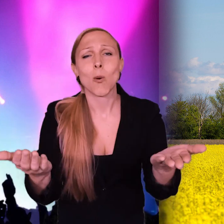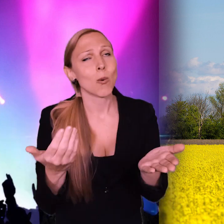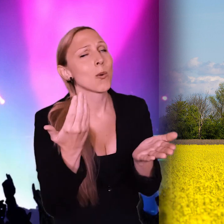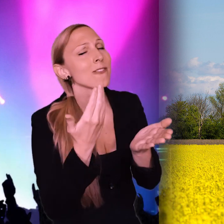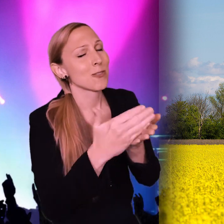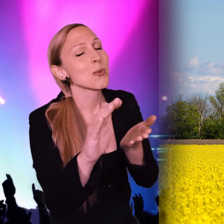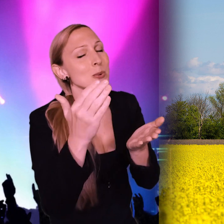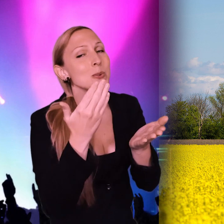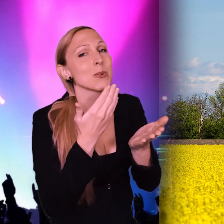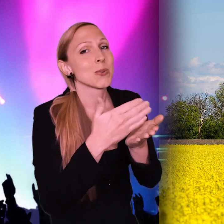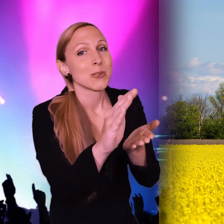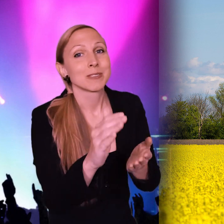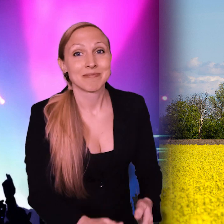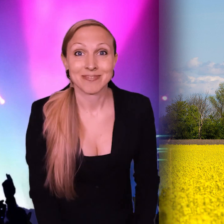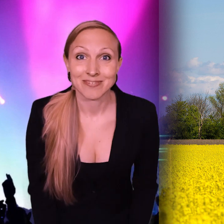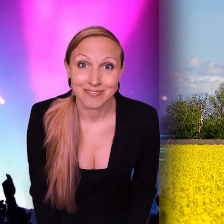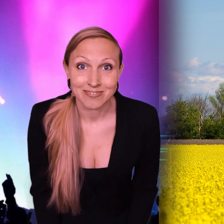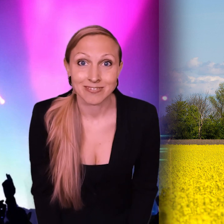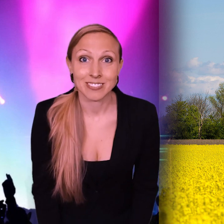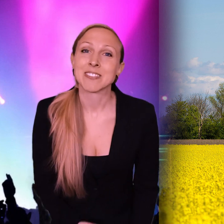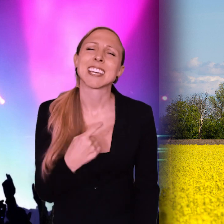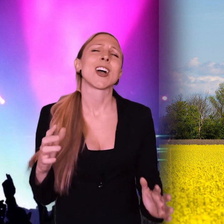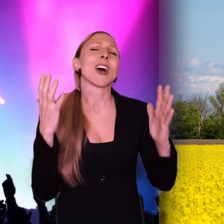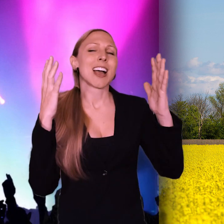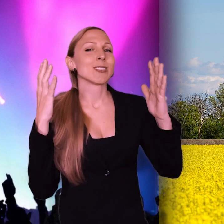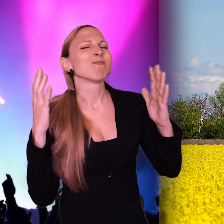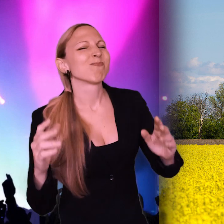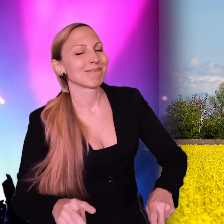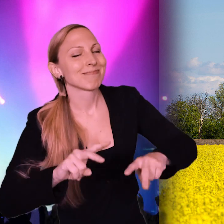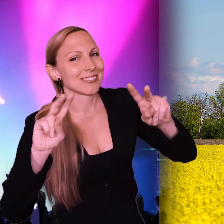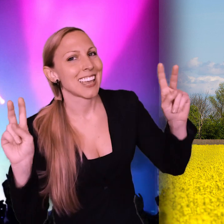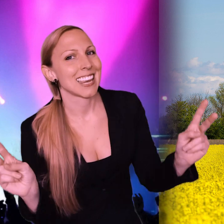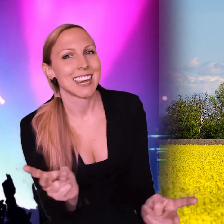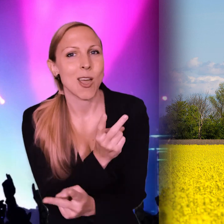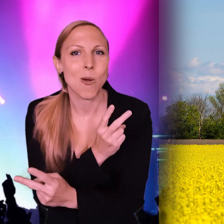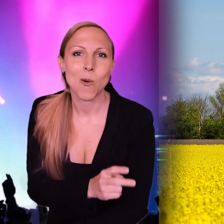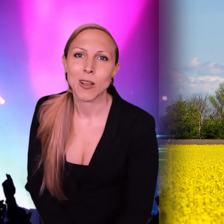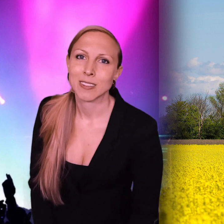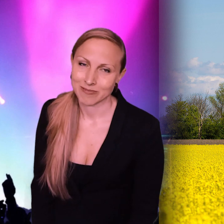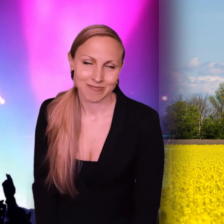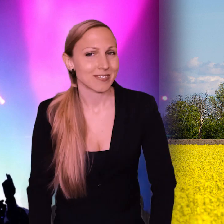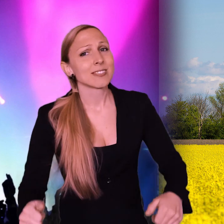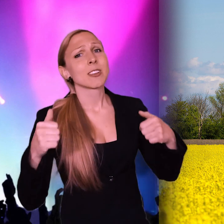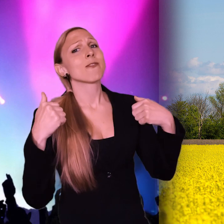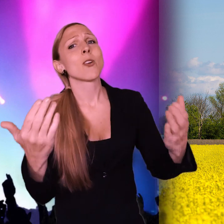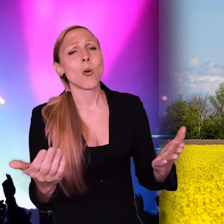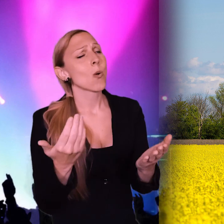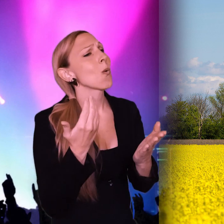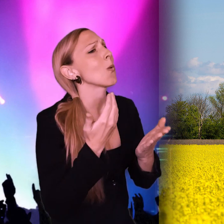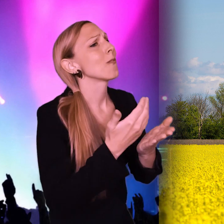Låt dem bara gå på, vi klarar oss nog ändå Ja låt dem